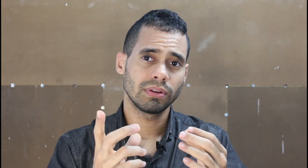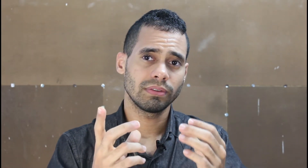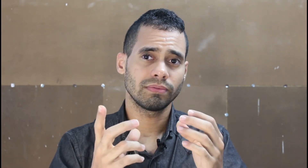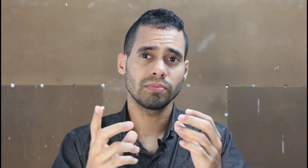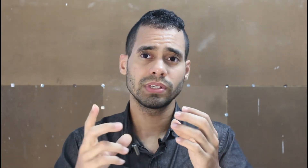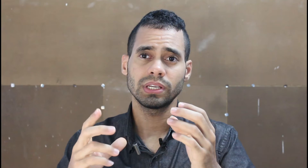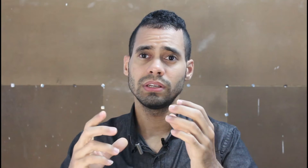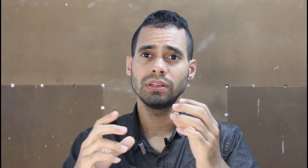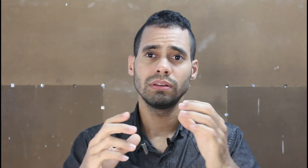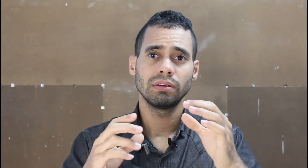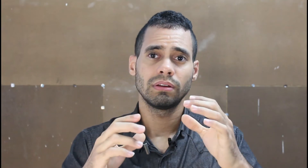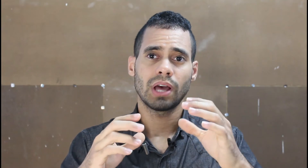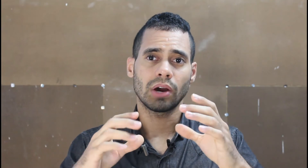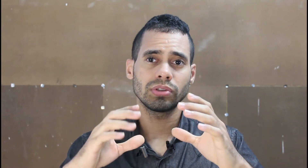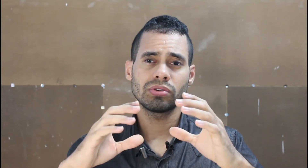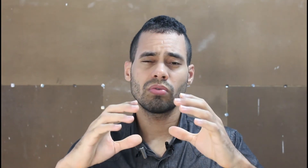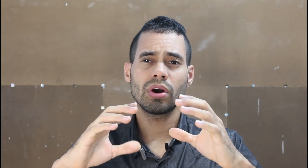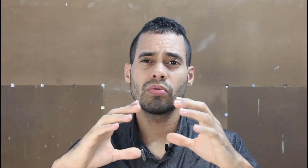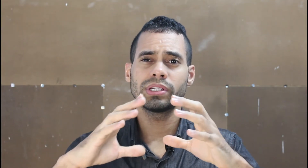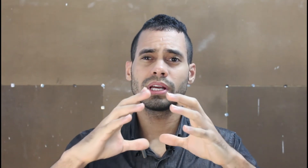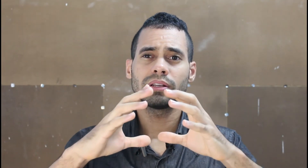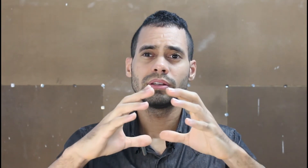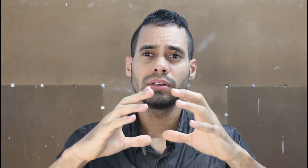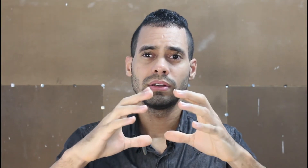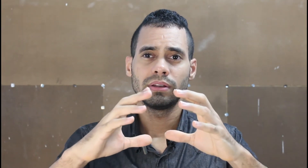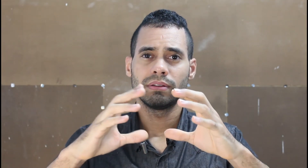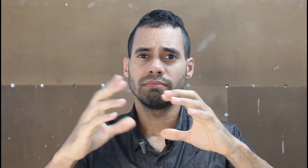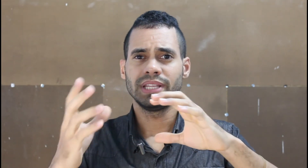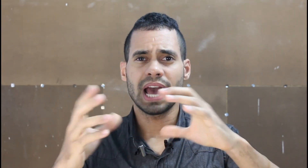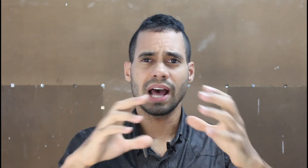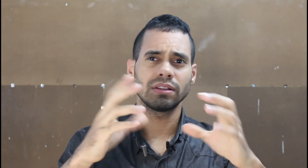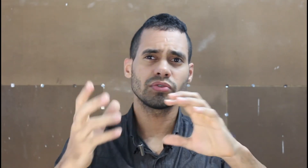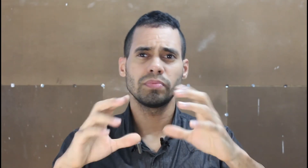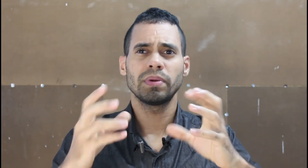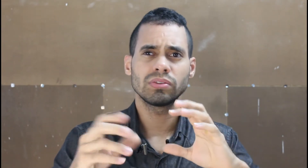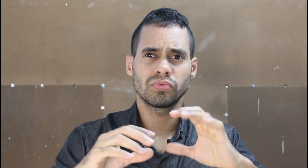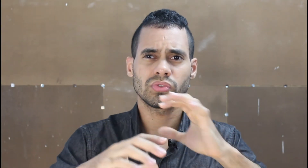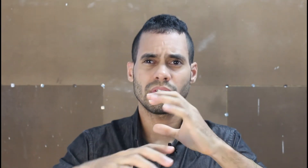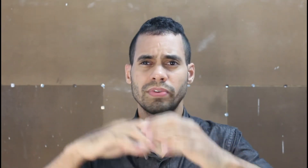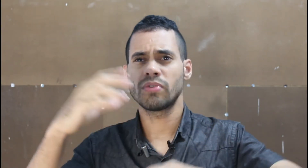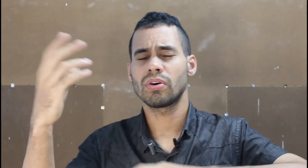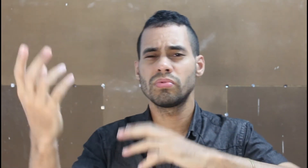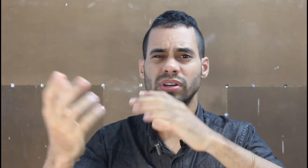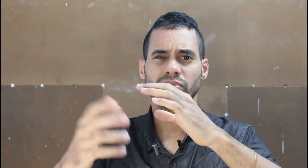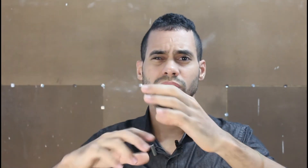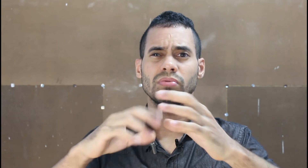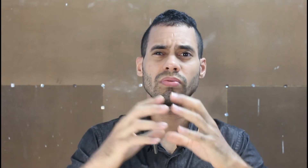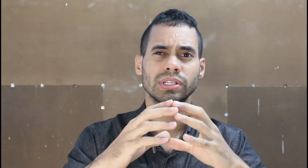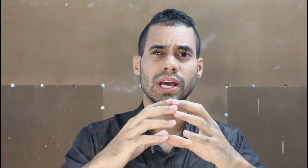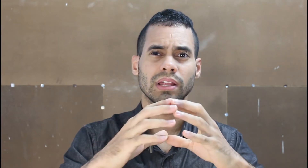vamos dizer que aconteceu alguma coisa de errado na sua empresa. O funcionário fez alguma coisa. Aconteceu alguma coisa de errado.